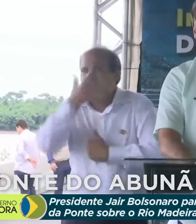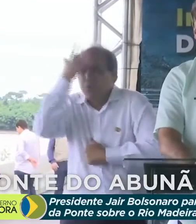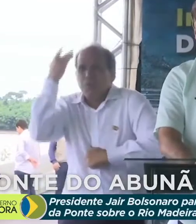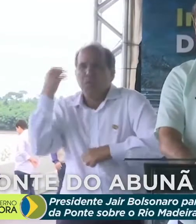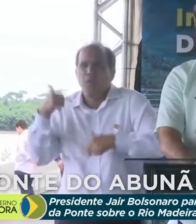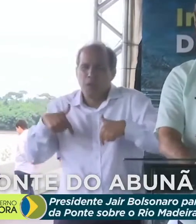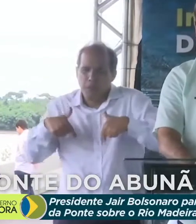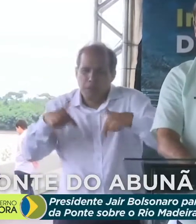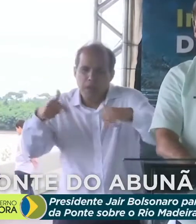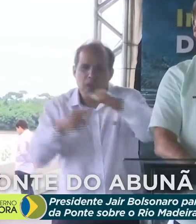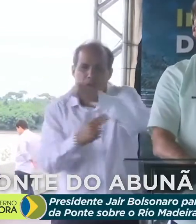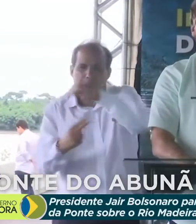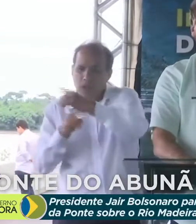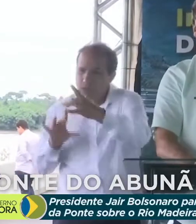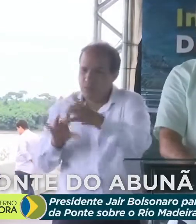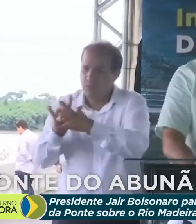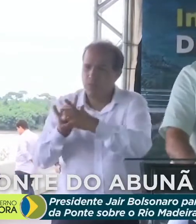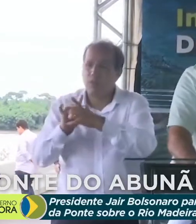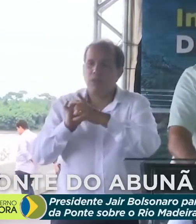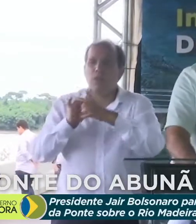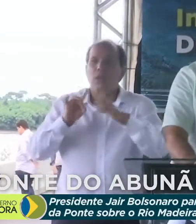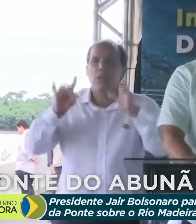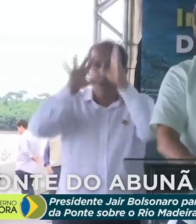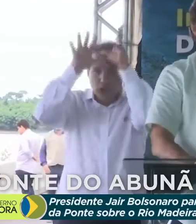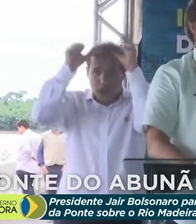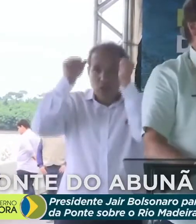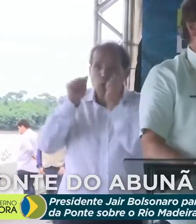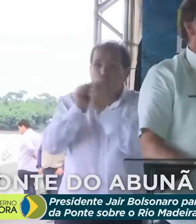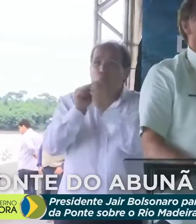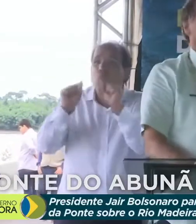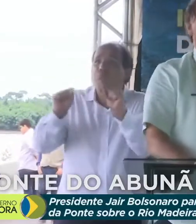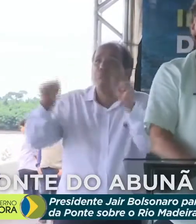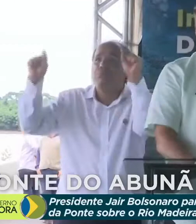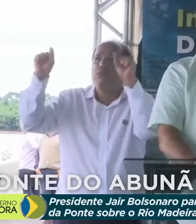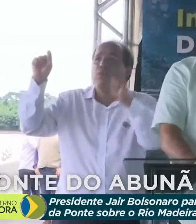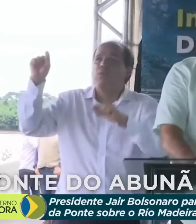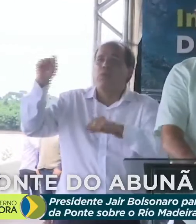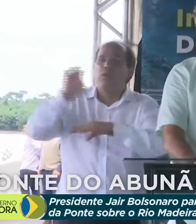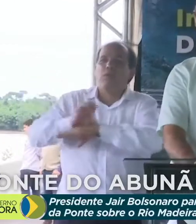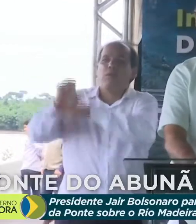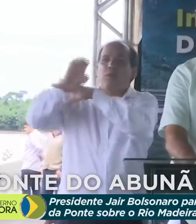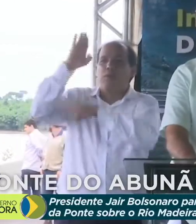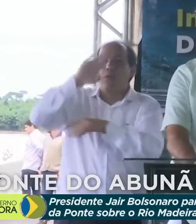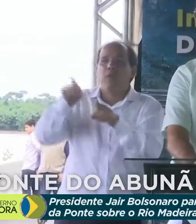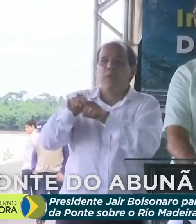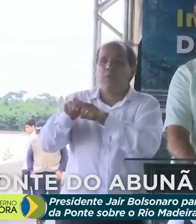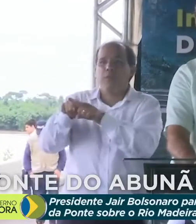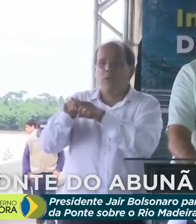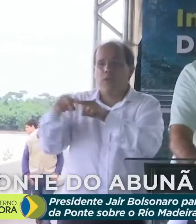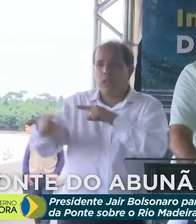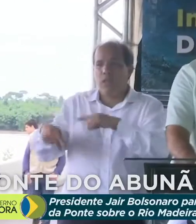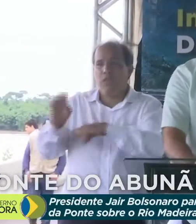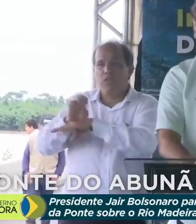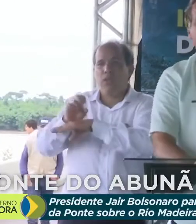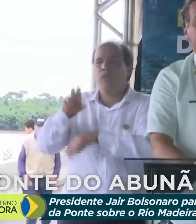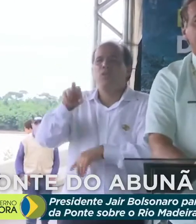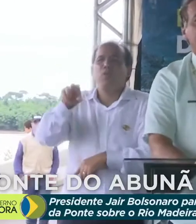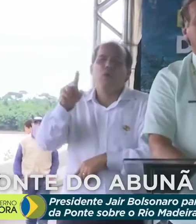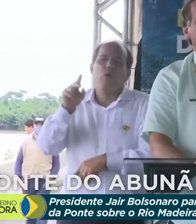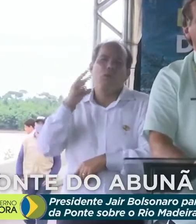rodovias ao restante do nosso país. Nos aproximando do Estado Irmão, Rondônia,